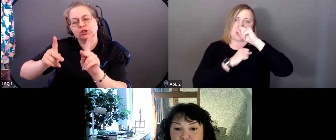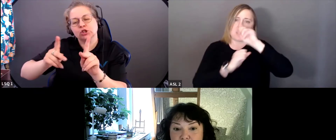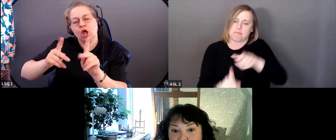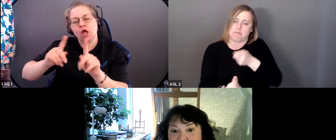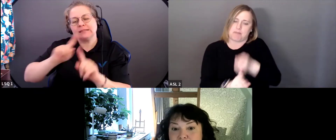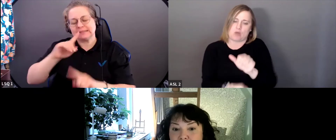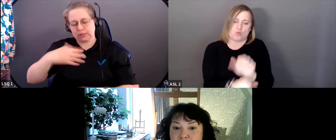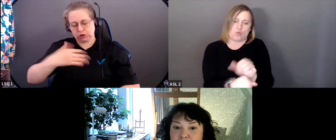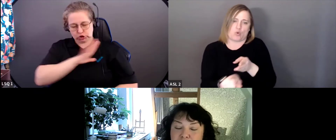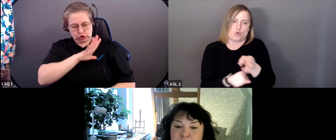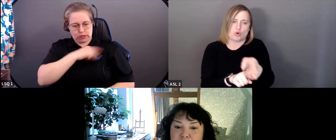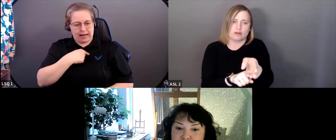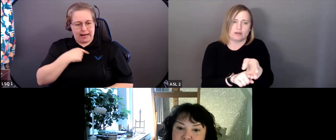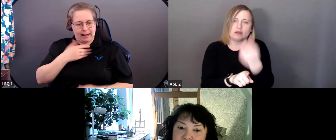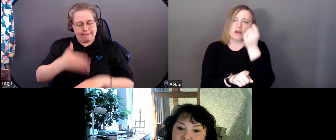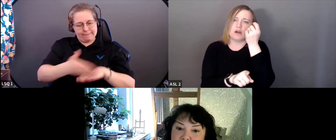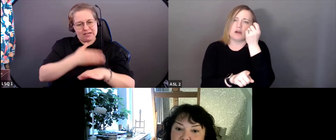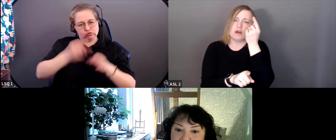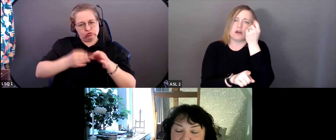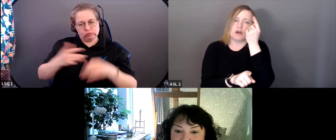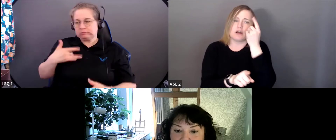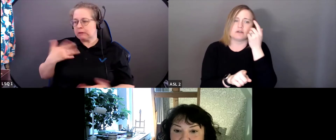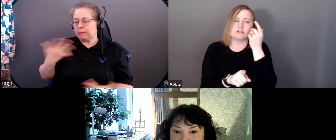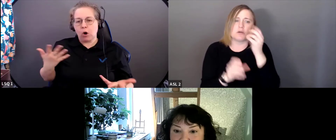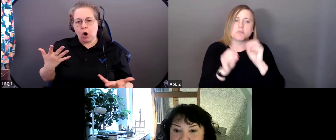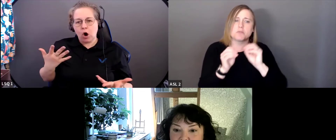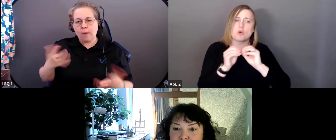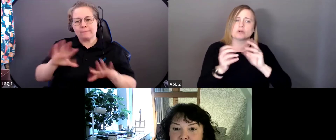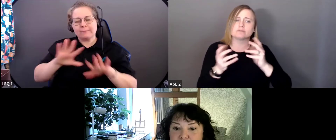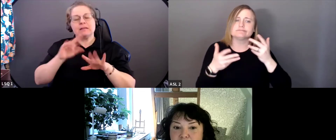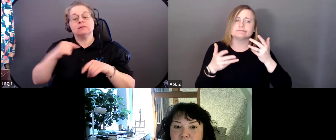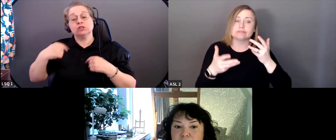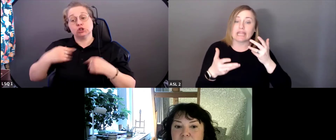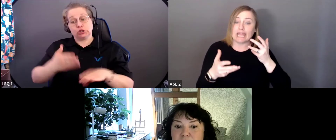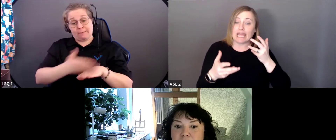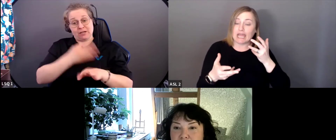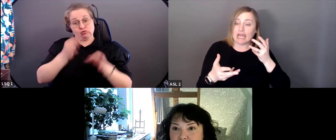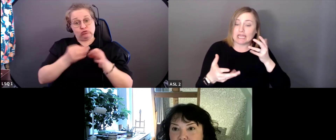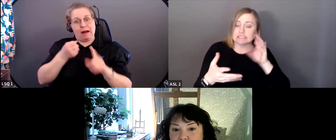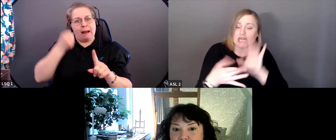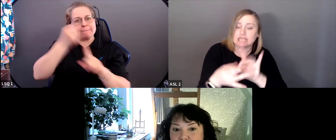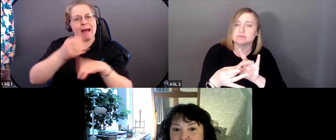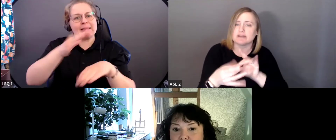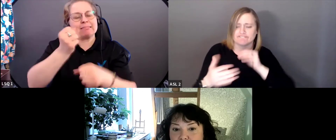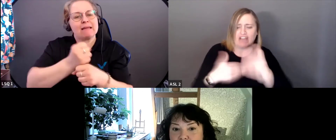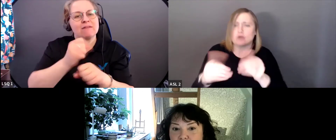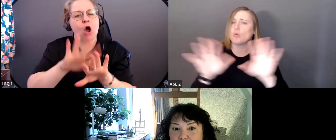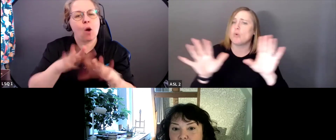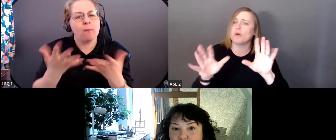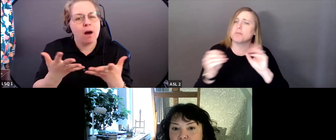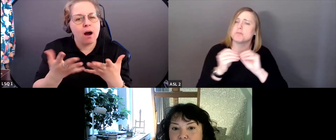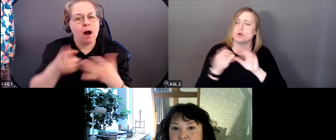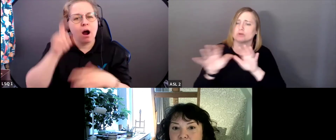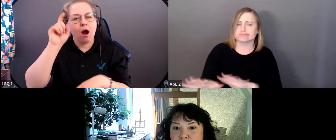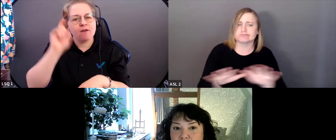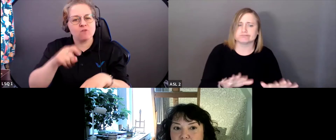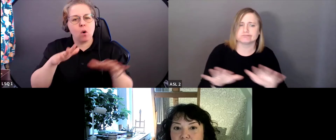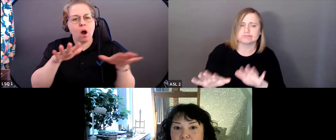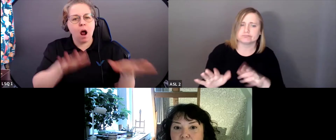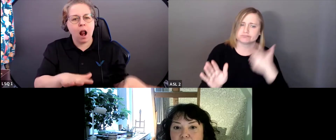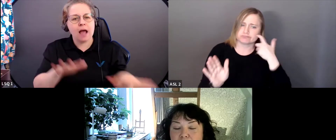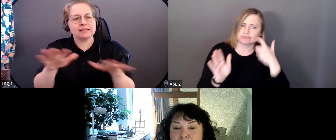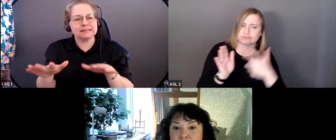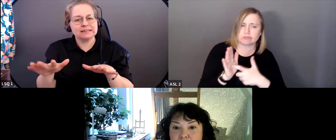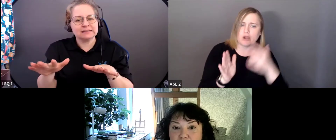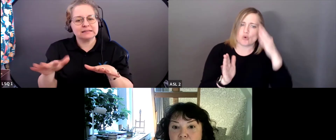sur notre travail. Il faut aussi envisager de ralentir l'engagement, identifier nos